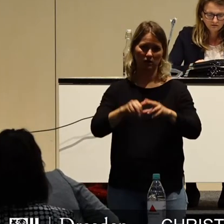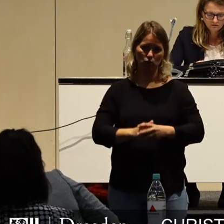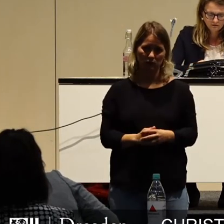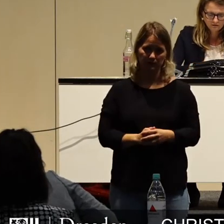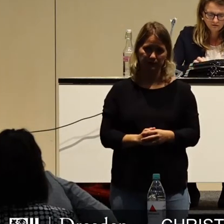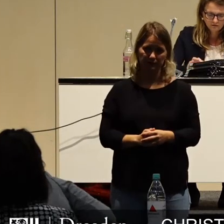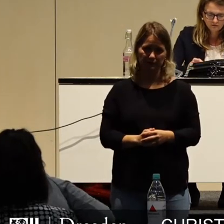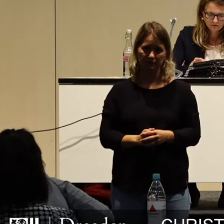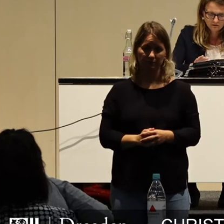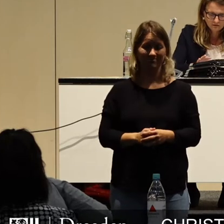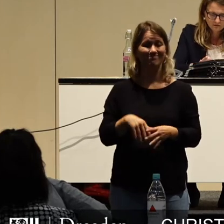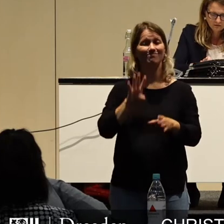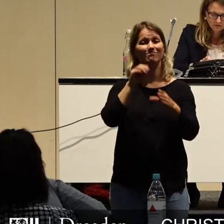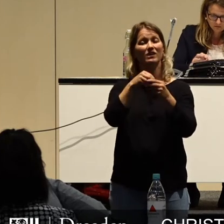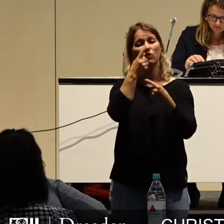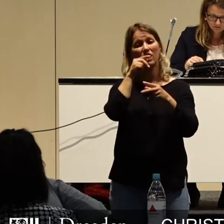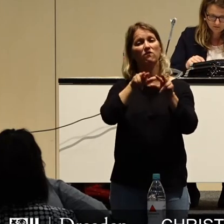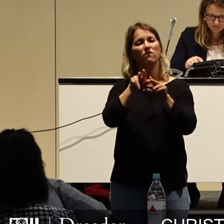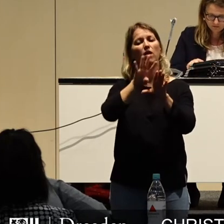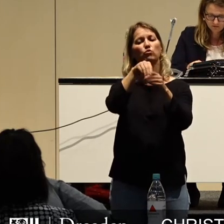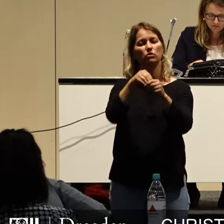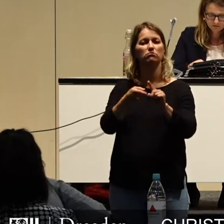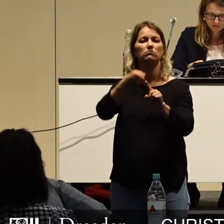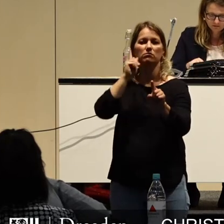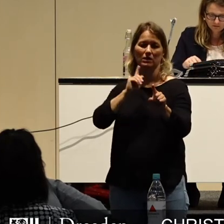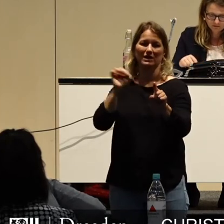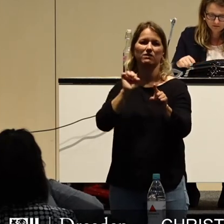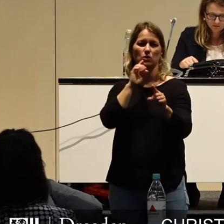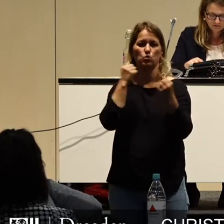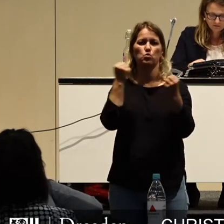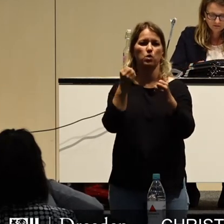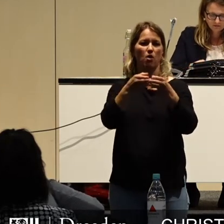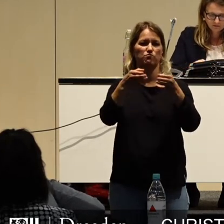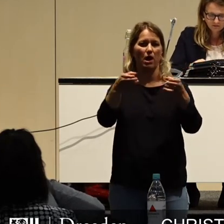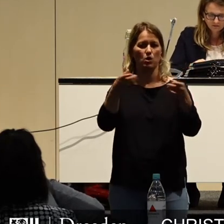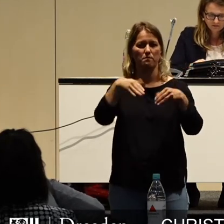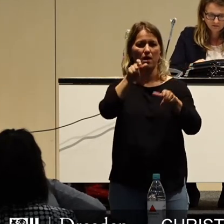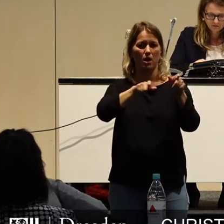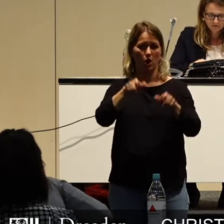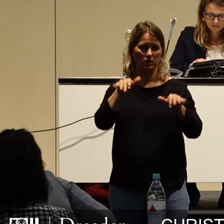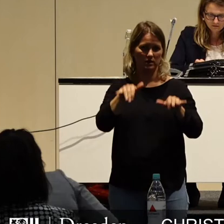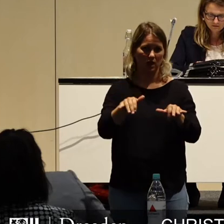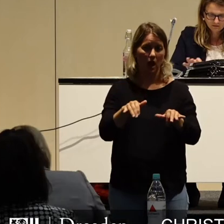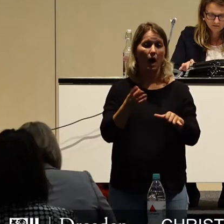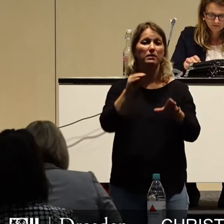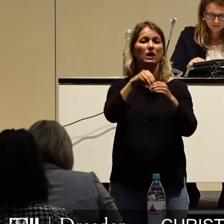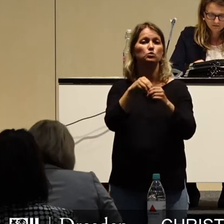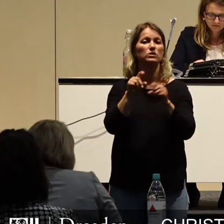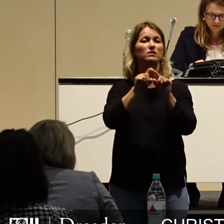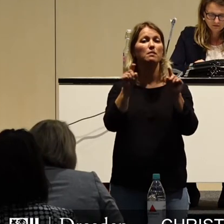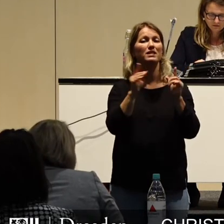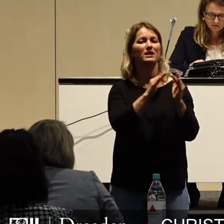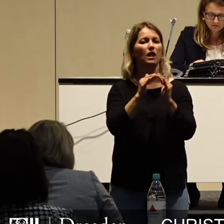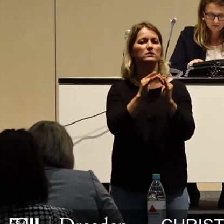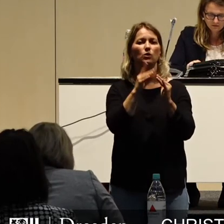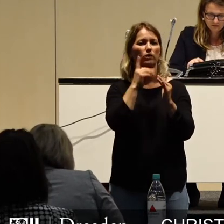In dem Bereich der Verwaltung hatten wir in den letzten Jahren durchaus einen relativ massiven Aufbau an Personal. Gleichzeitig hinken wir an der Digitalisierung ein ganzes Stück